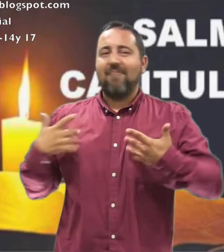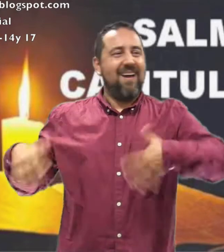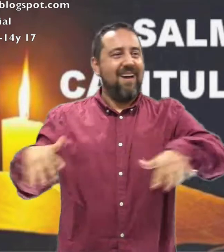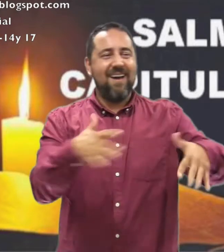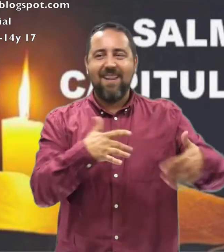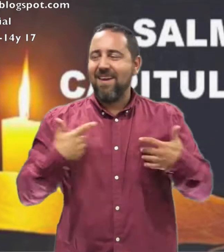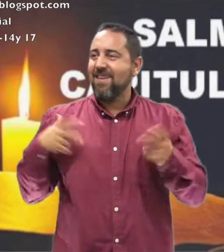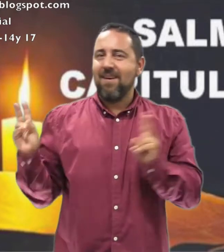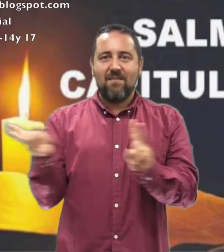júbilo